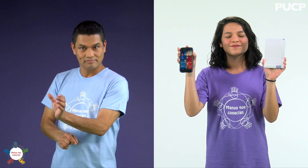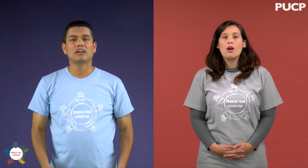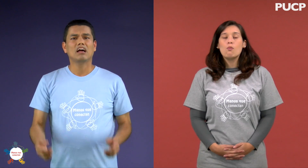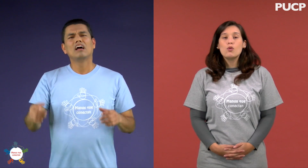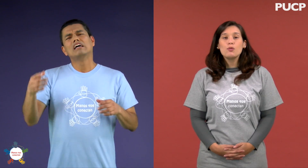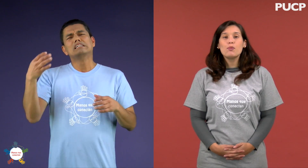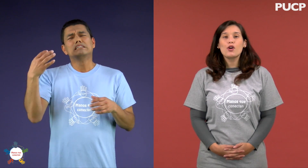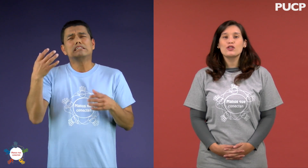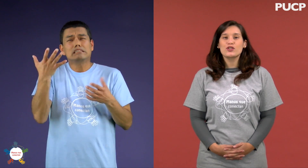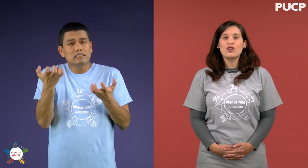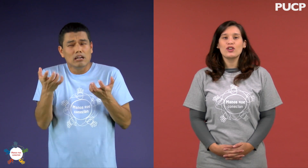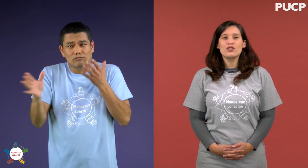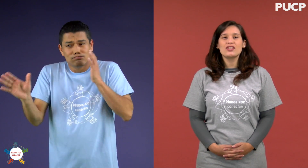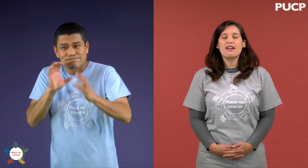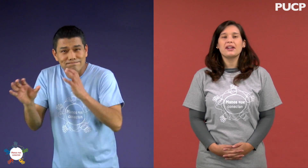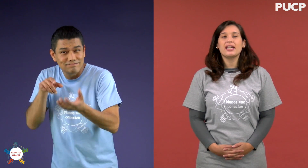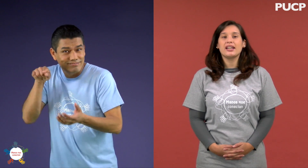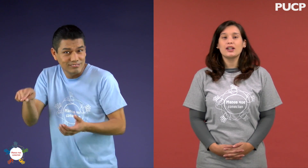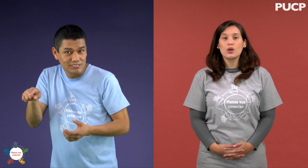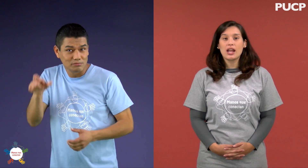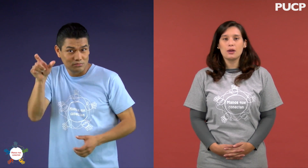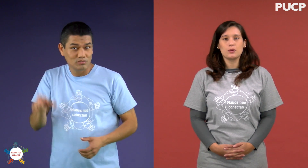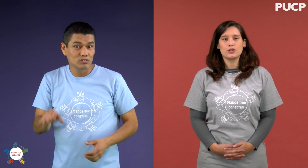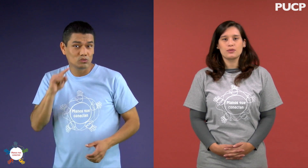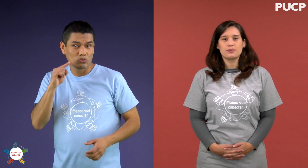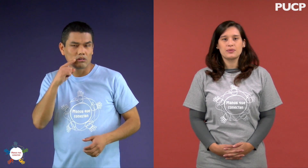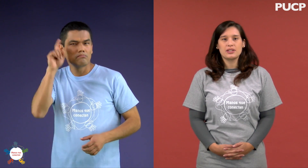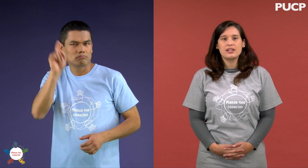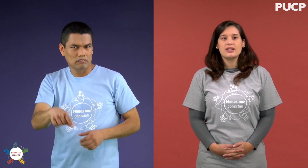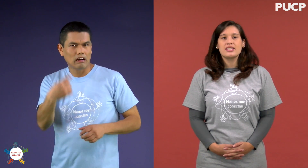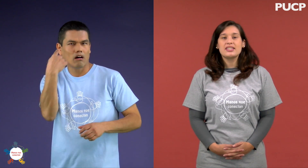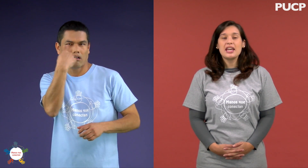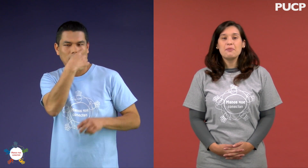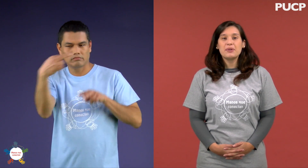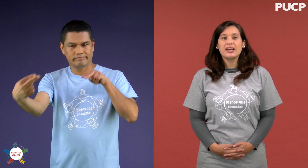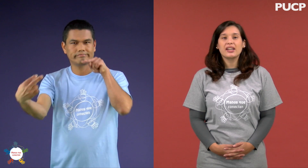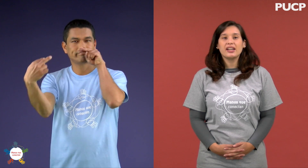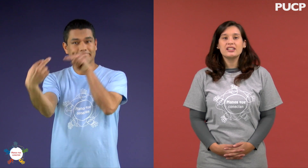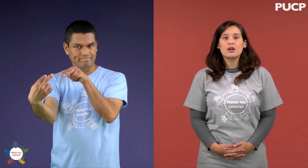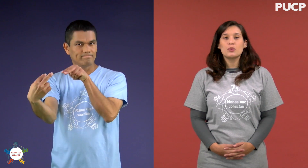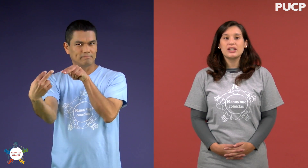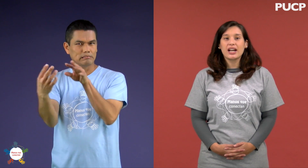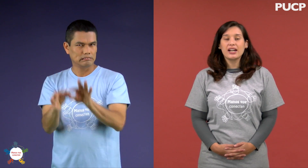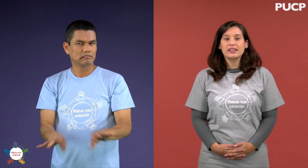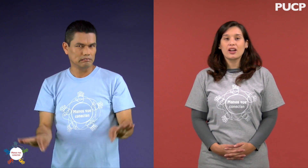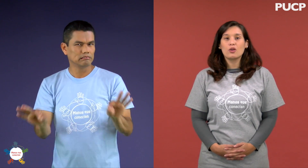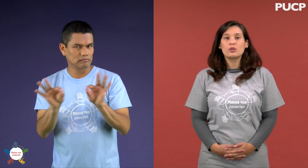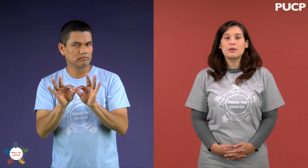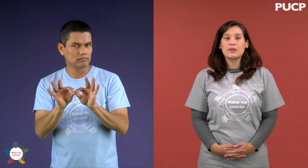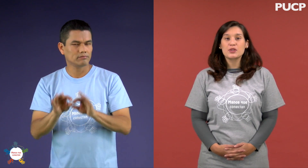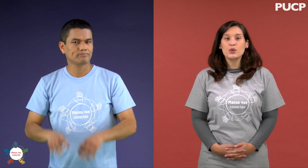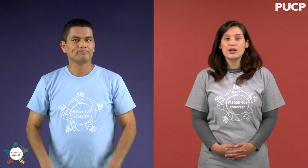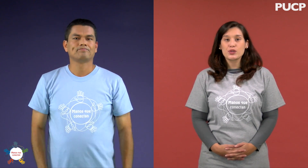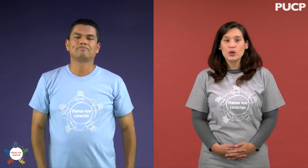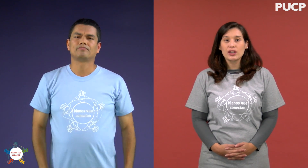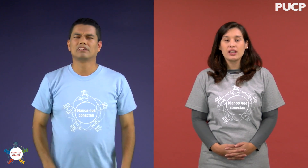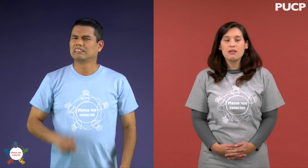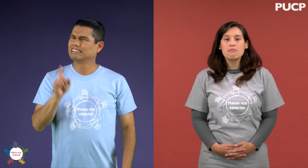Muy pocos sordos saben leer los labios. Siempre que quieras comunicarte con una persona sorda,